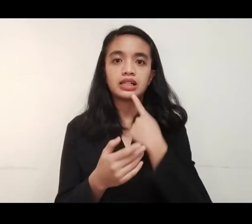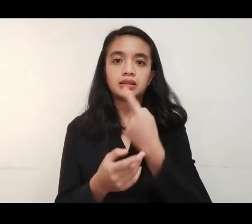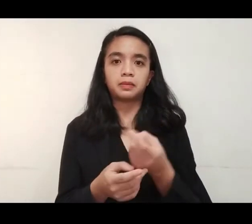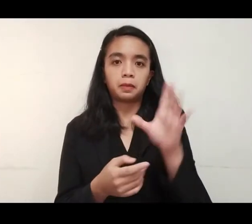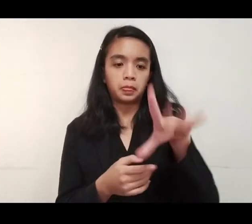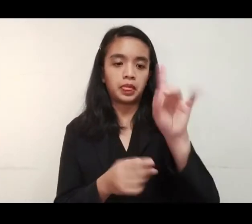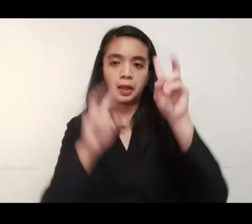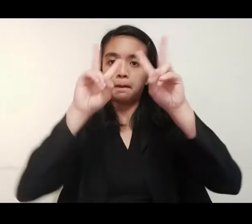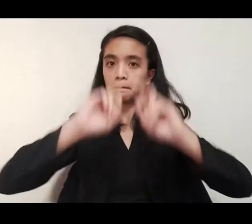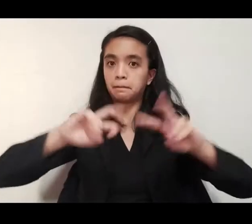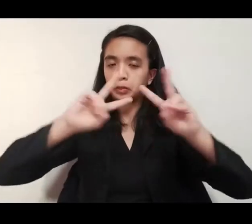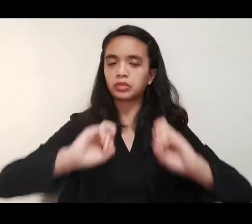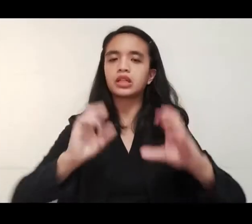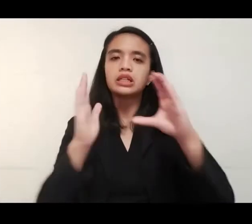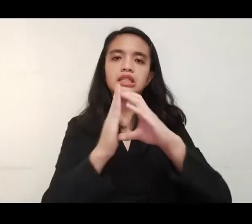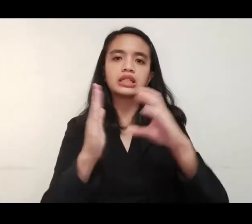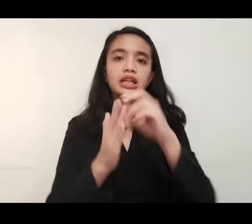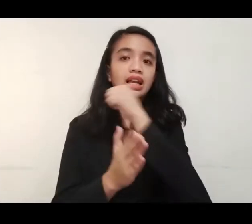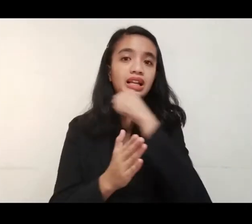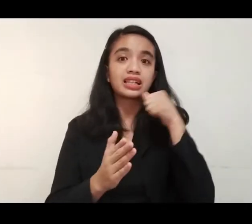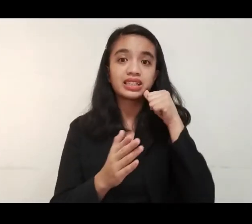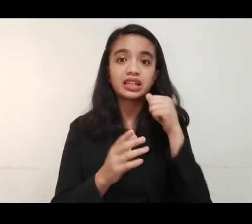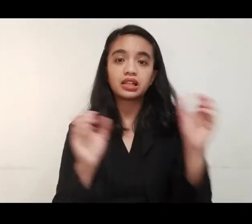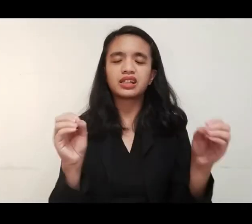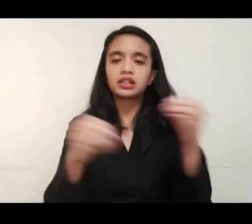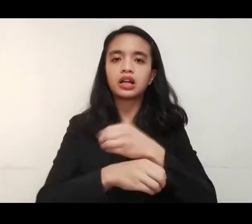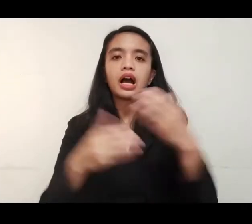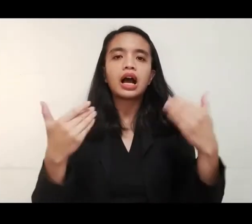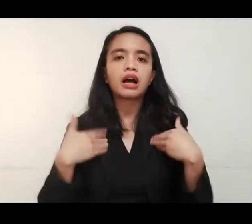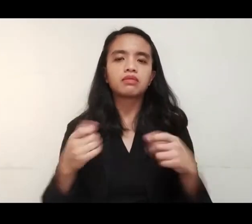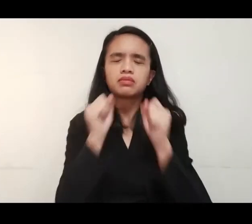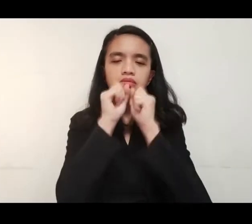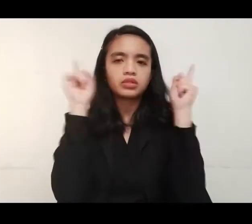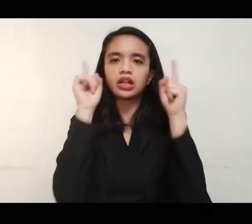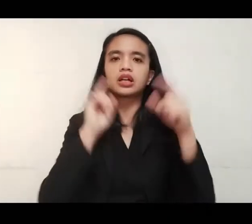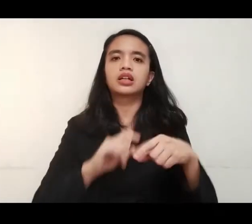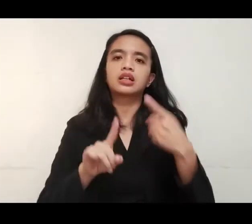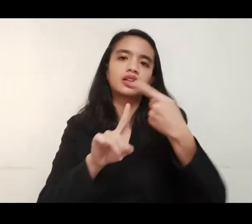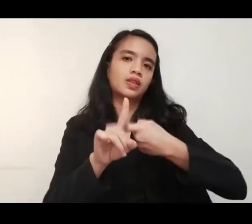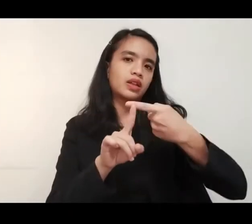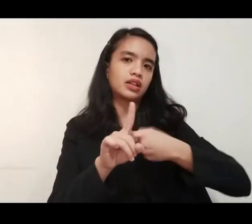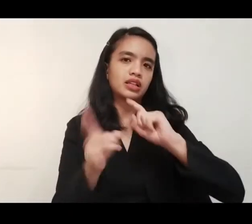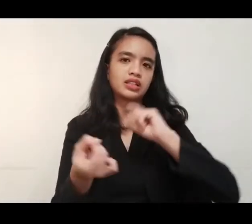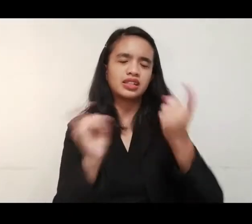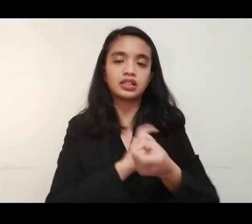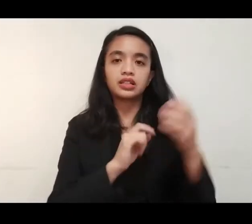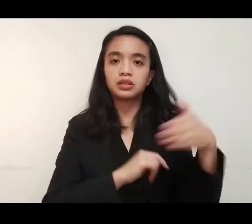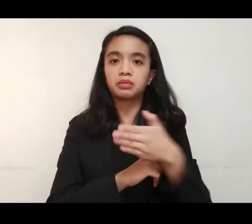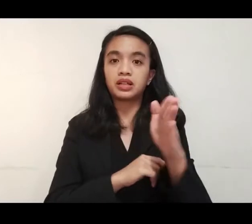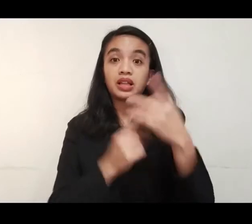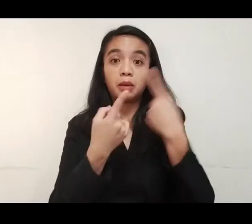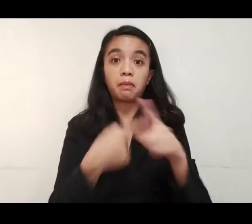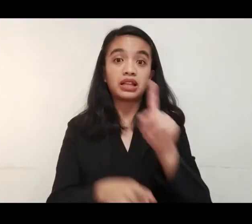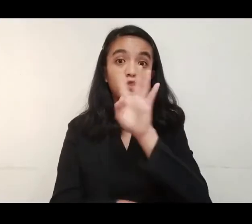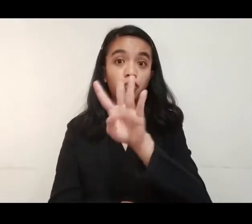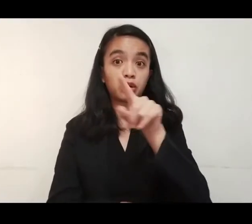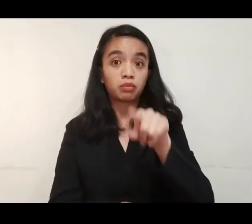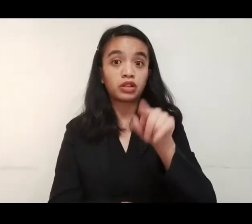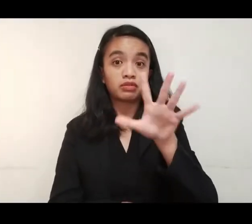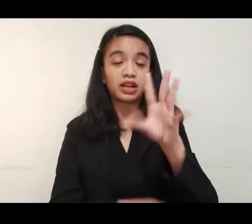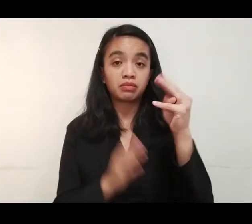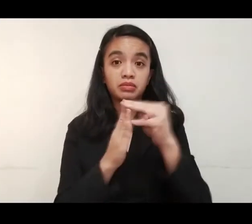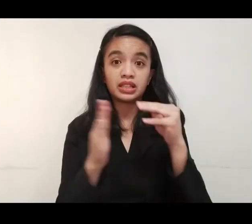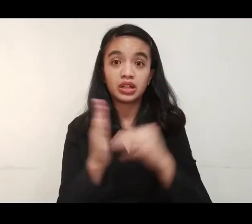CJ, base sa findings ng City Agriculture Office nakaranas ng thermal shock ang maalagang bangus. Pero itong 4